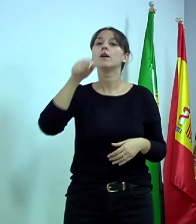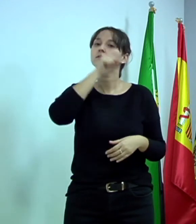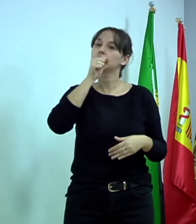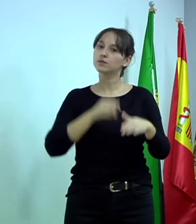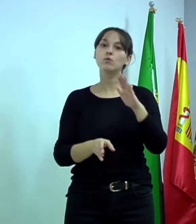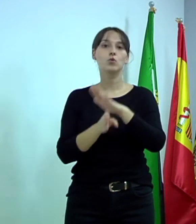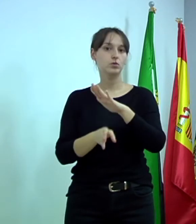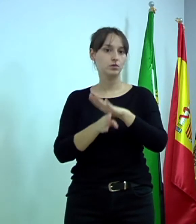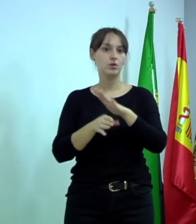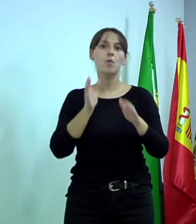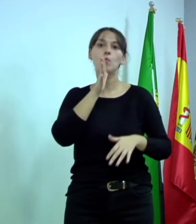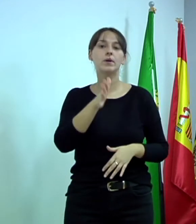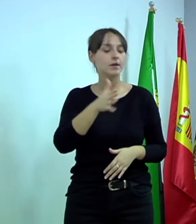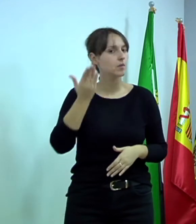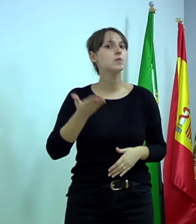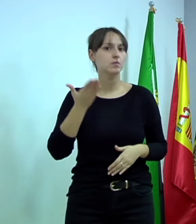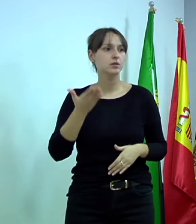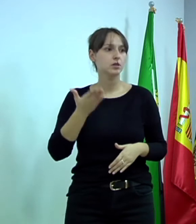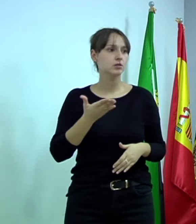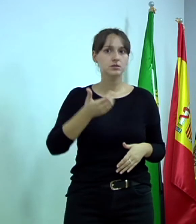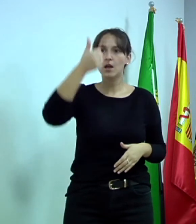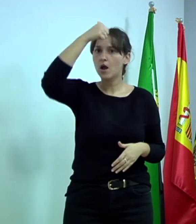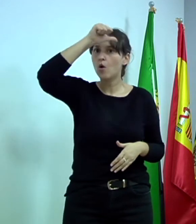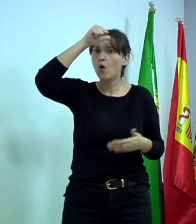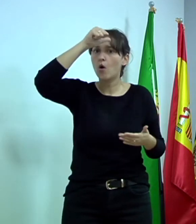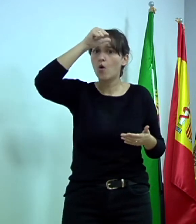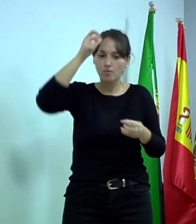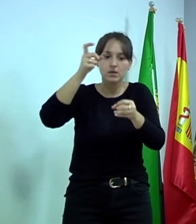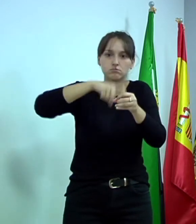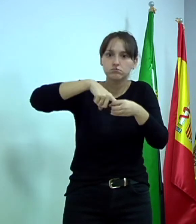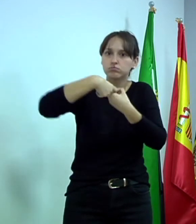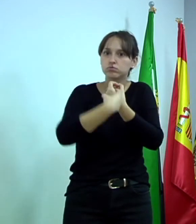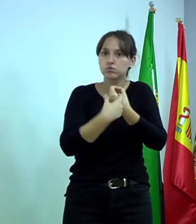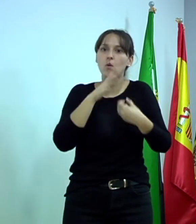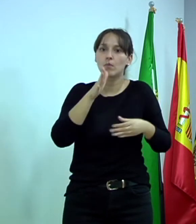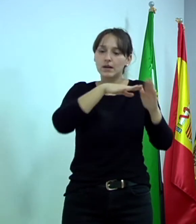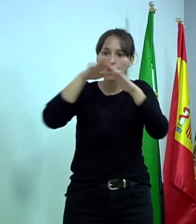que es muy importante que los hombres también estéis presentes, porque la igualdad es de todos y de todas, ¿no?